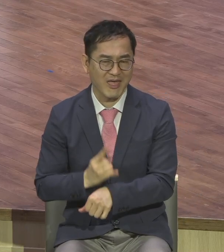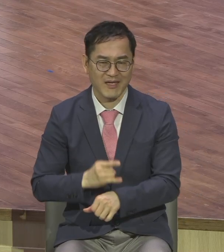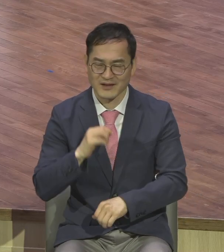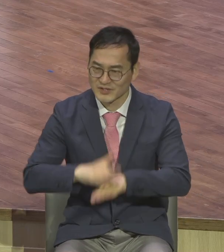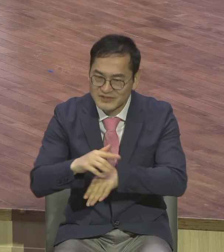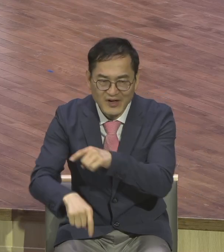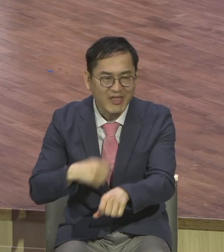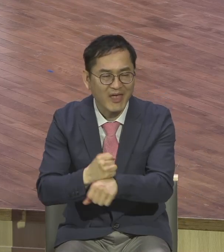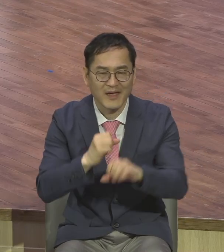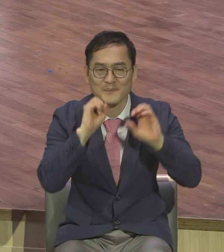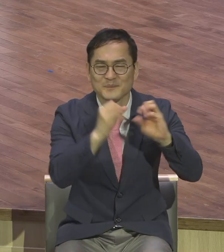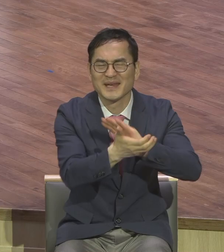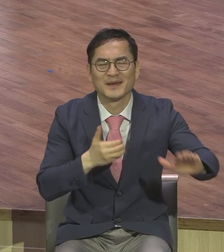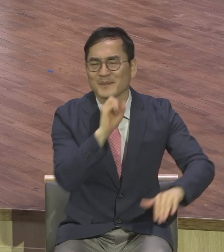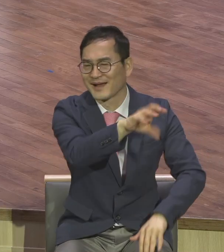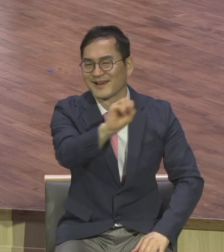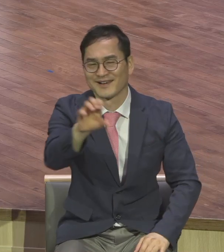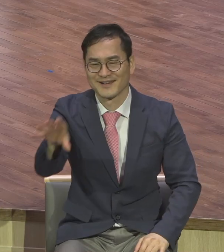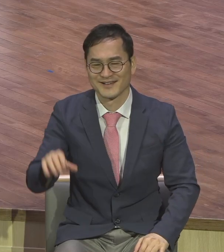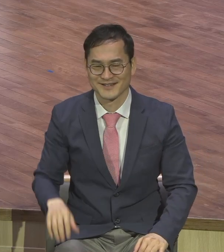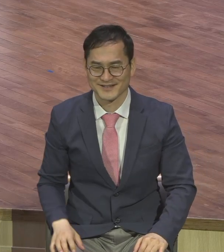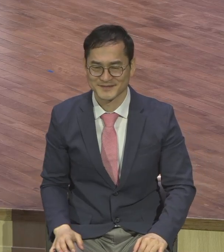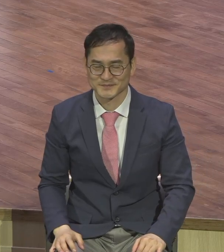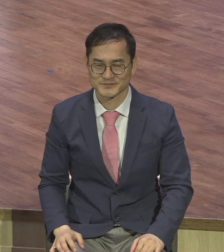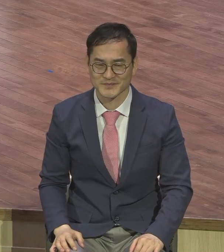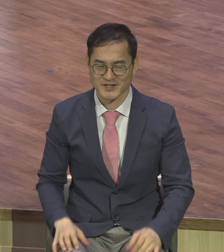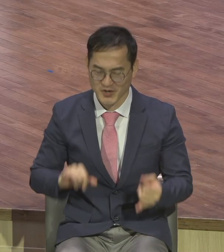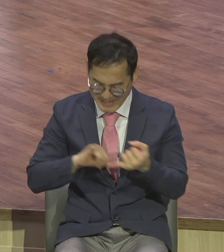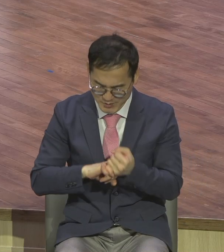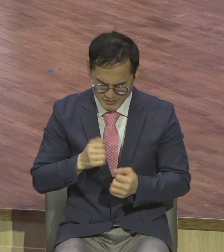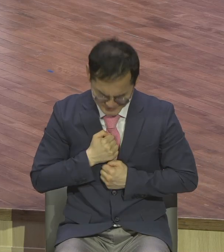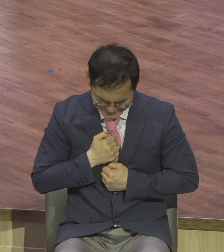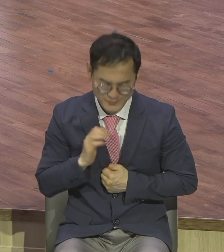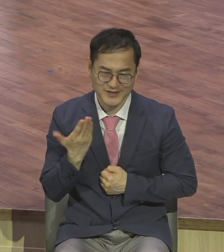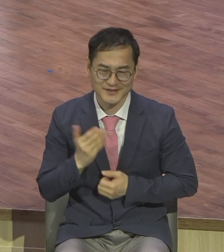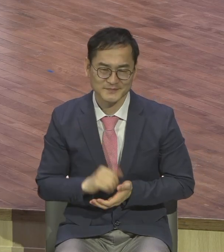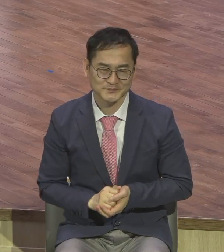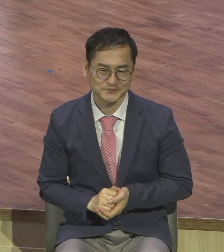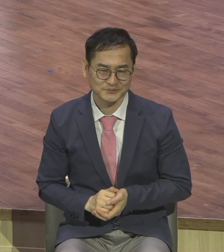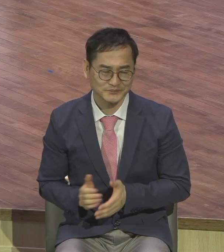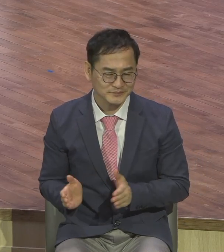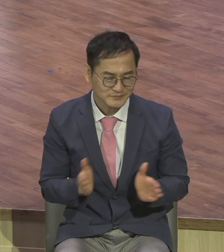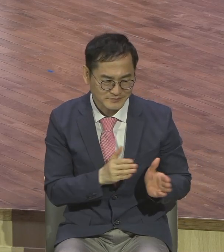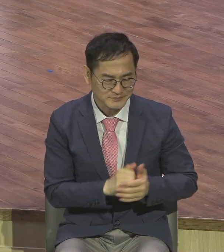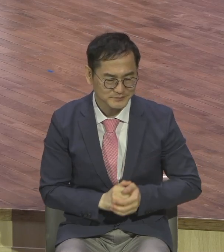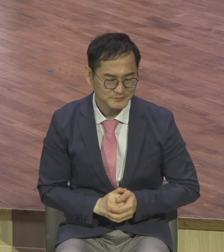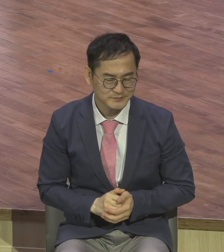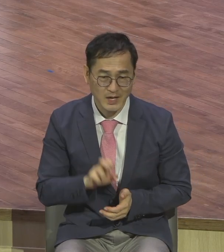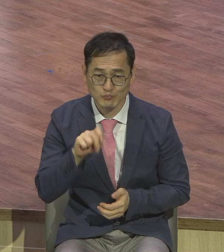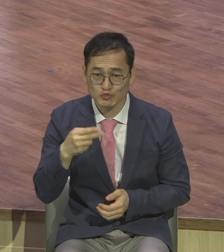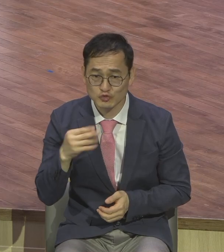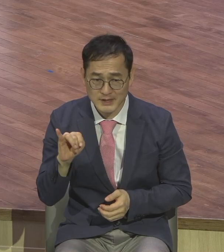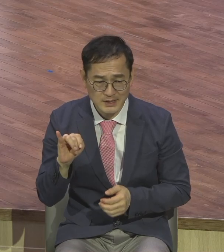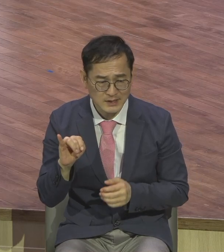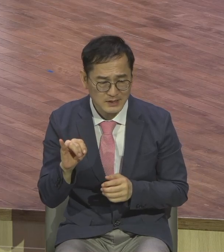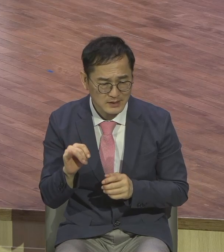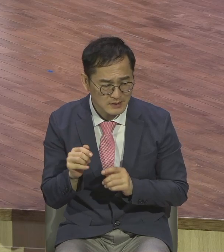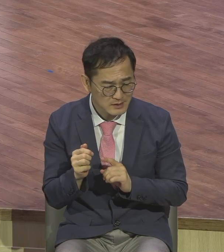여러분이 잘 아는 전도자 디엘 무디 목사님이 성경책에서 TP 라고 하는 글자를 많이 적은 났다.